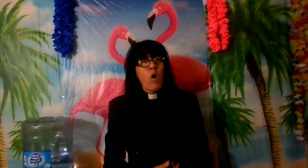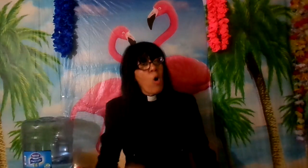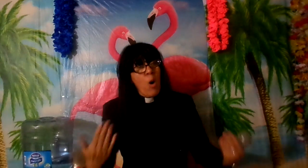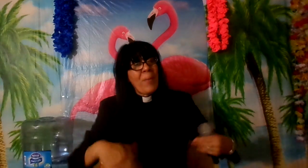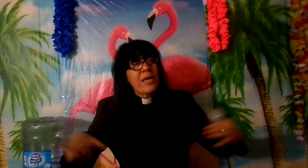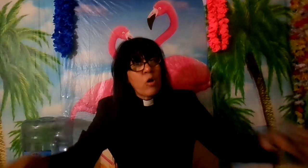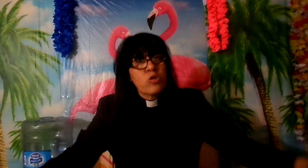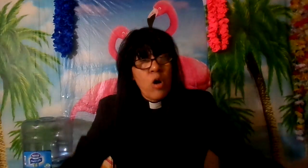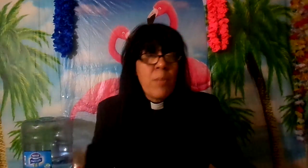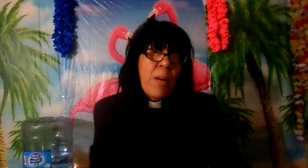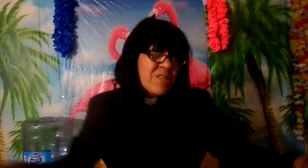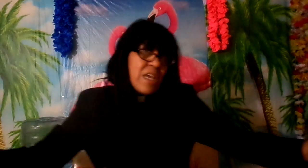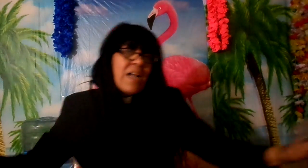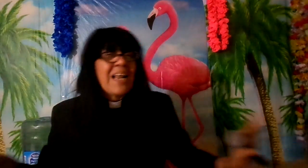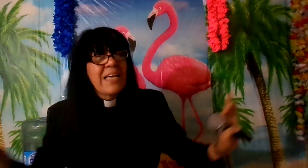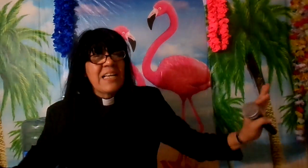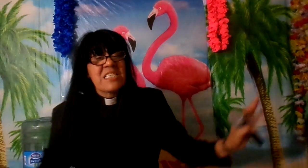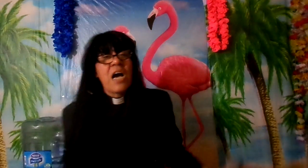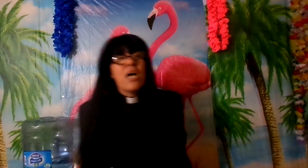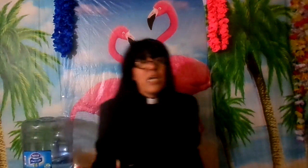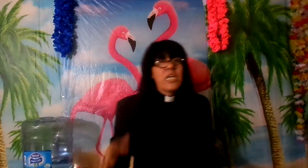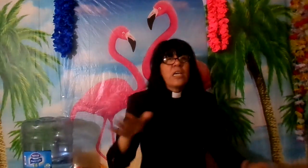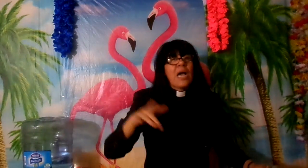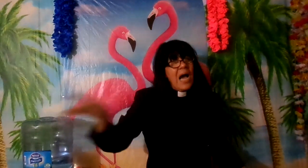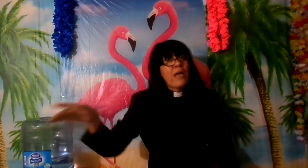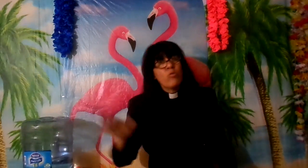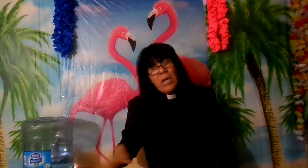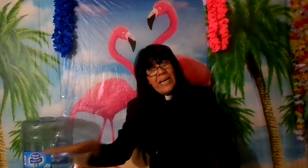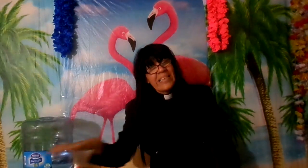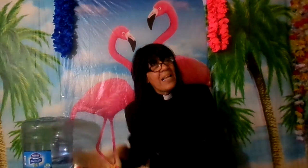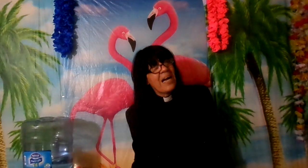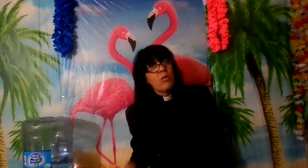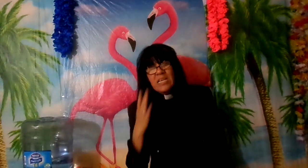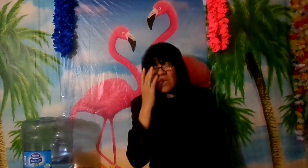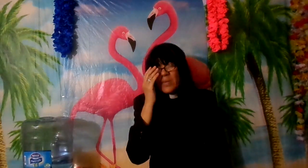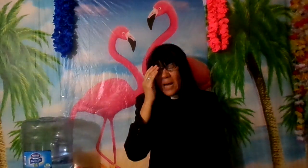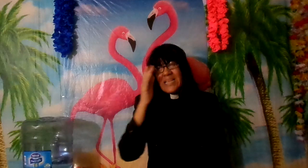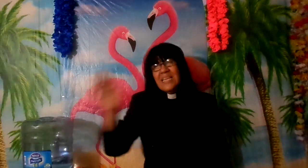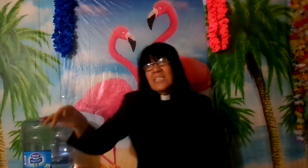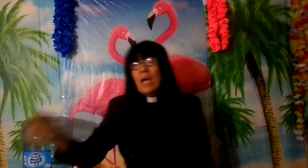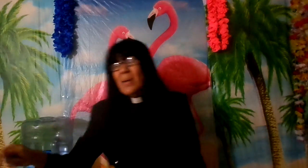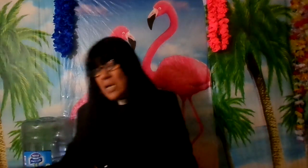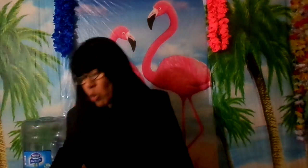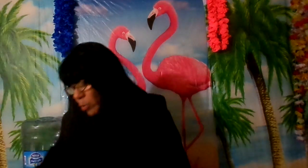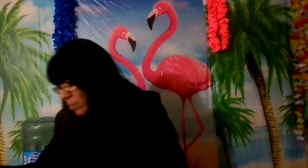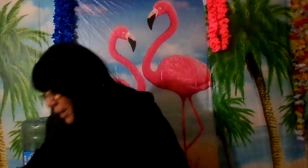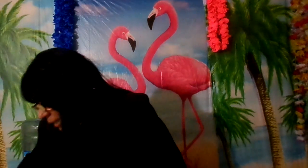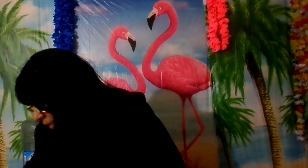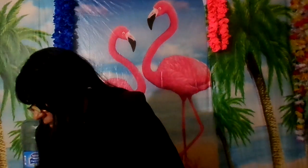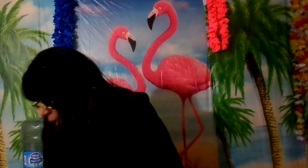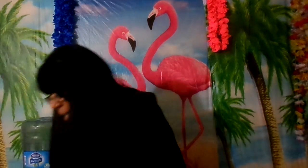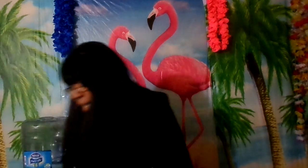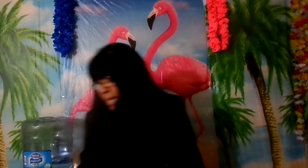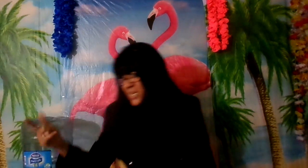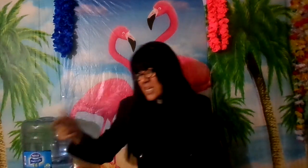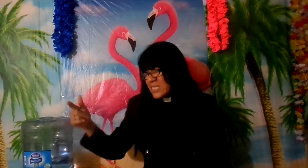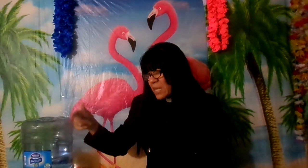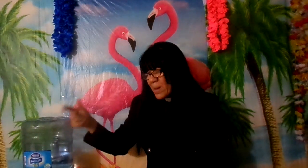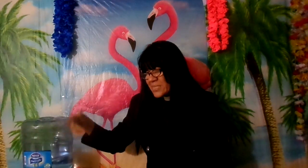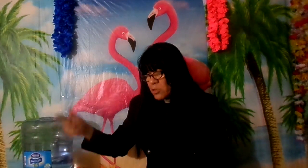o aparezco yo vamos a ir a la iglesia y hay una que está al lado y le dice mira, esa se está pasando por evangelista esa se está pasando